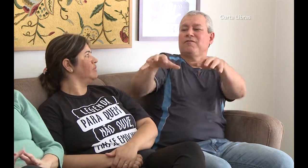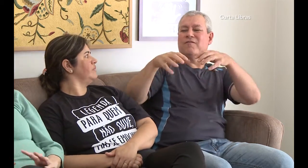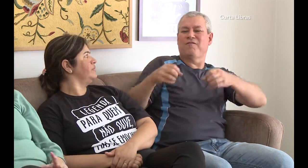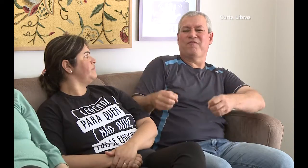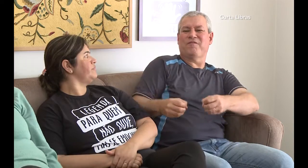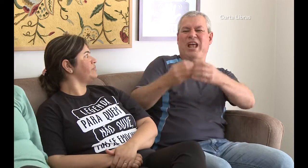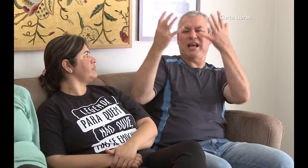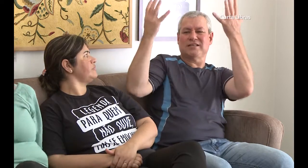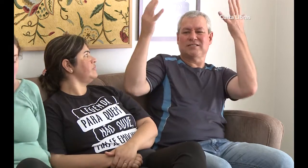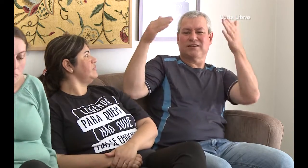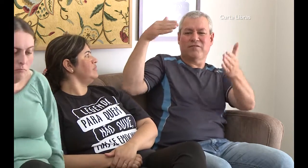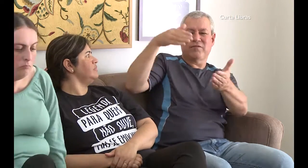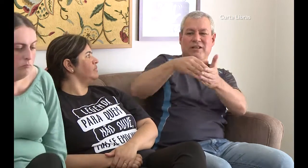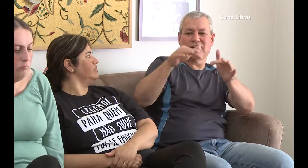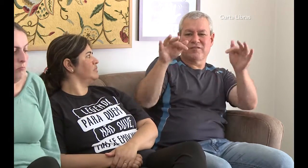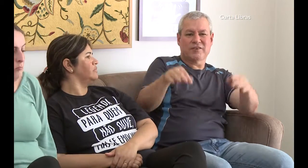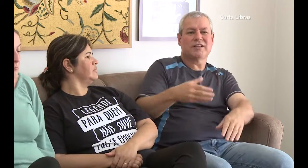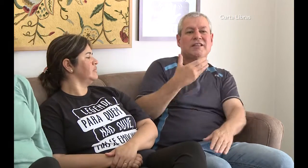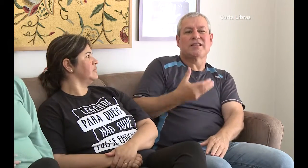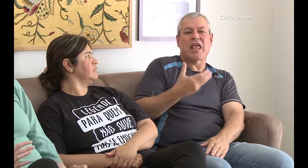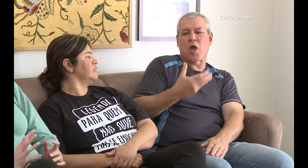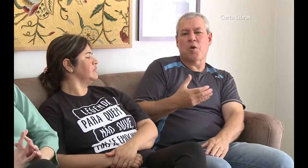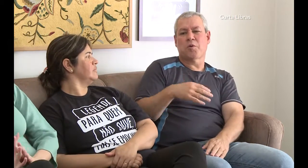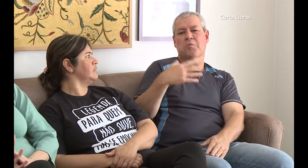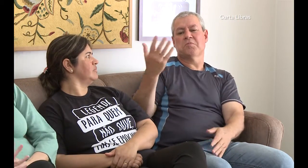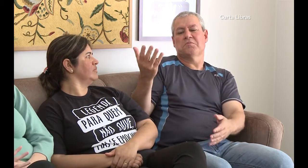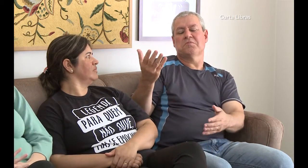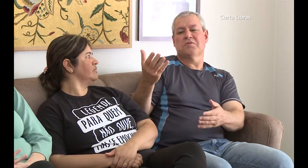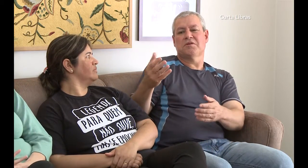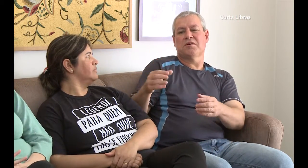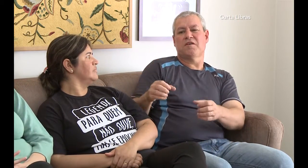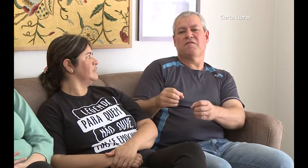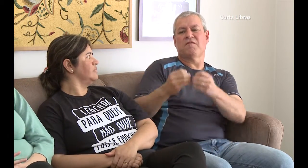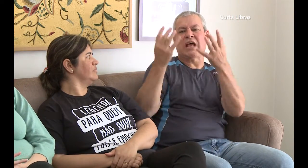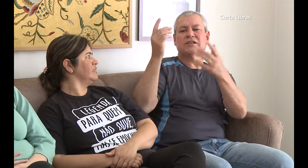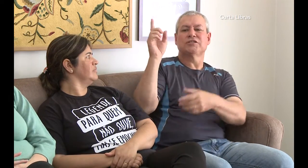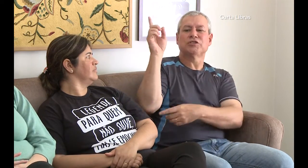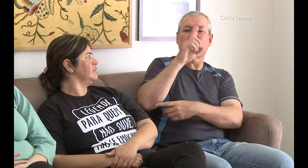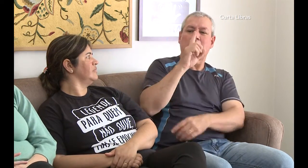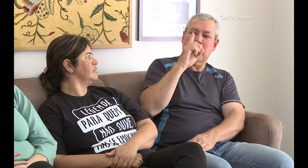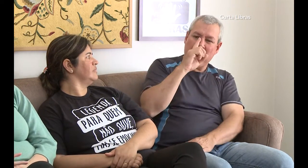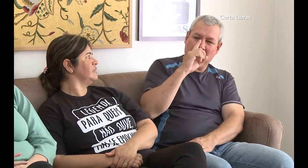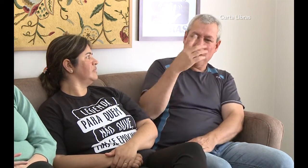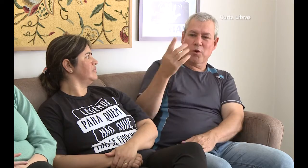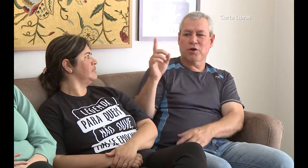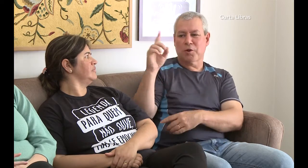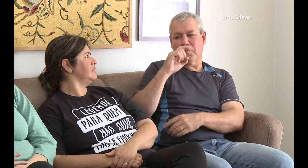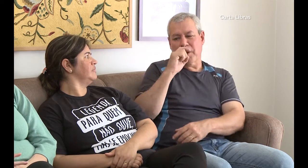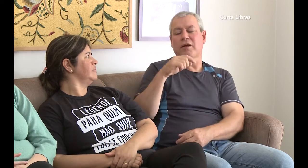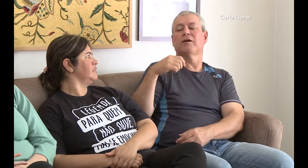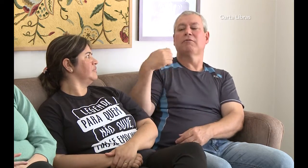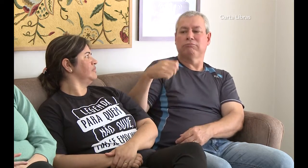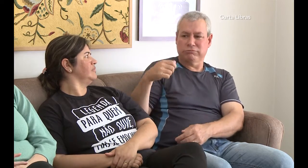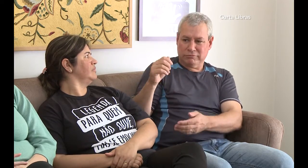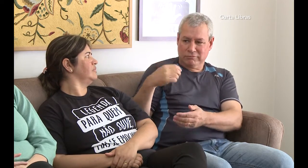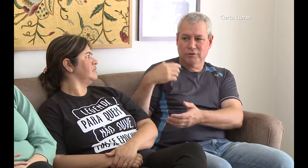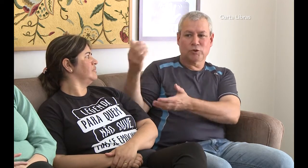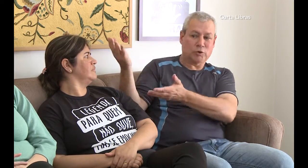Quando tinha festividades de final de ano, em dezembro, ou dia das mães, dia dos pais, também era necessário uma intérprete para me acompanhar.